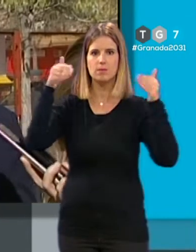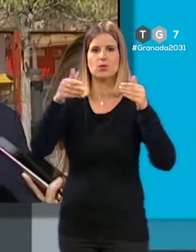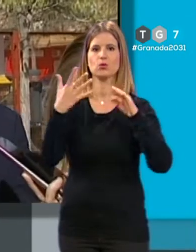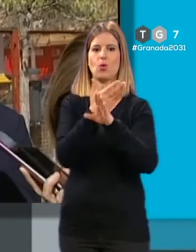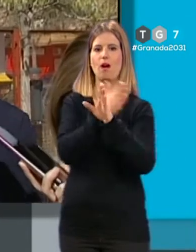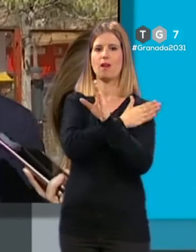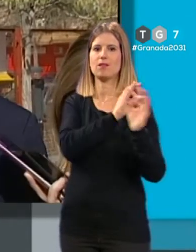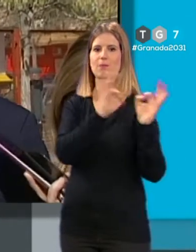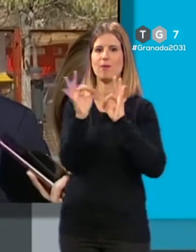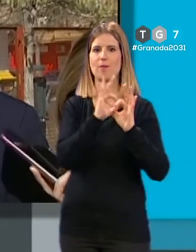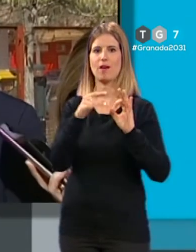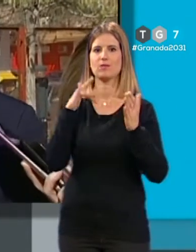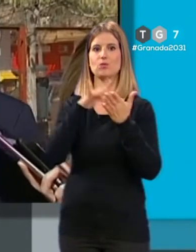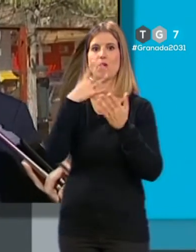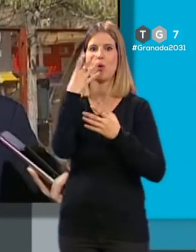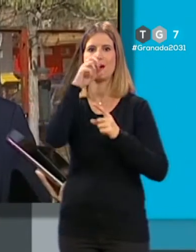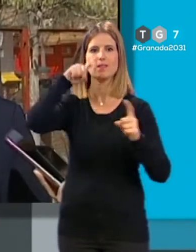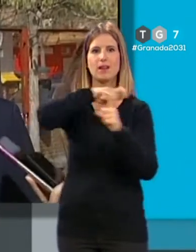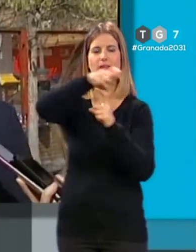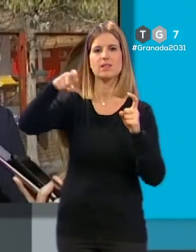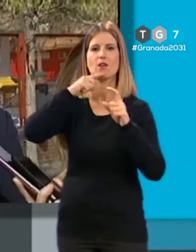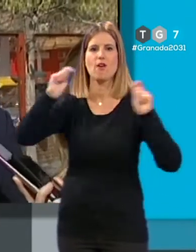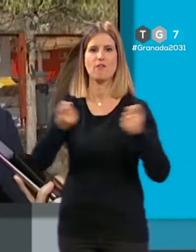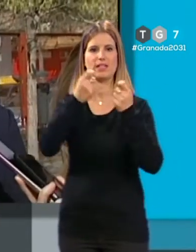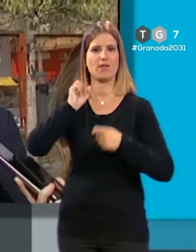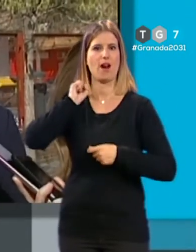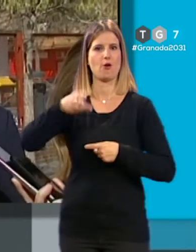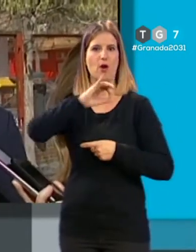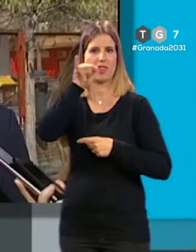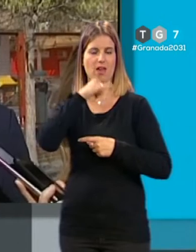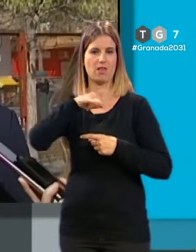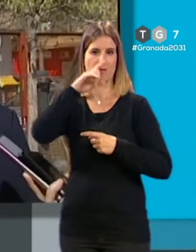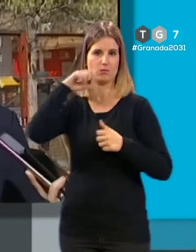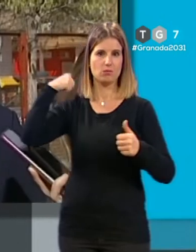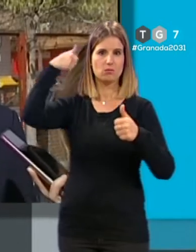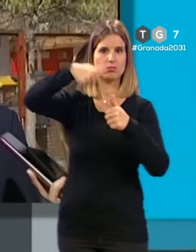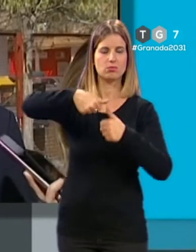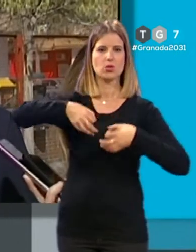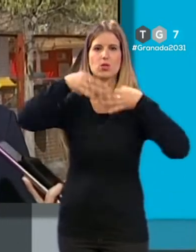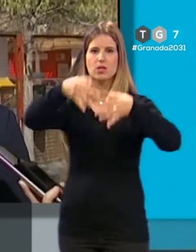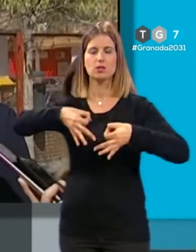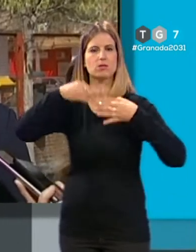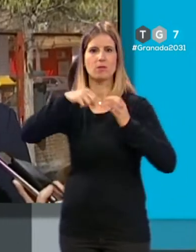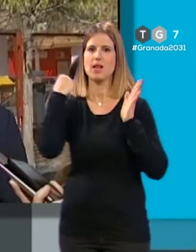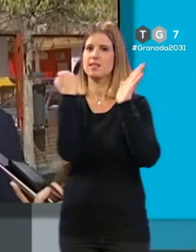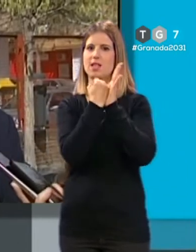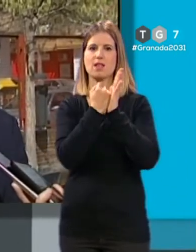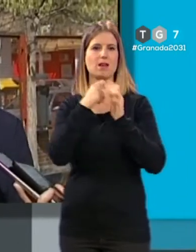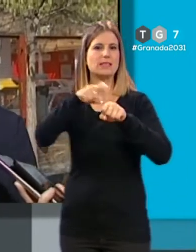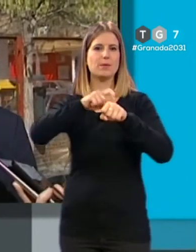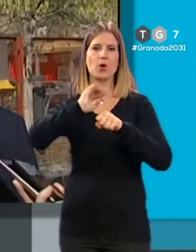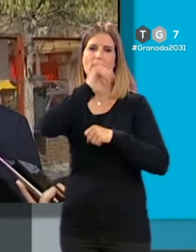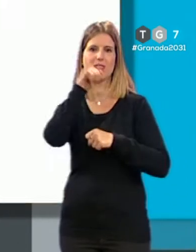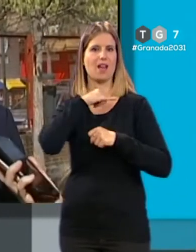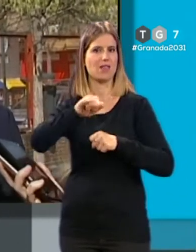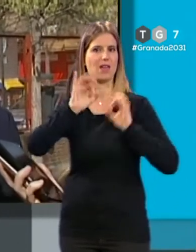preparativos para ese 40 aniversario del Festival de Rock, que durante muchos años, o sea, siempre ha sido santo y seña del Zaidín, siempre ha sido santo y